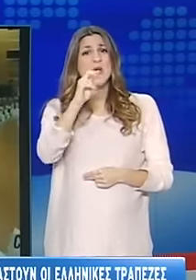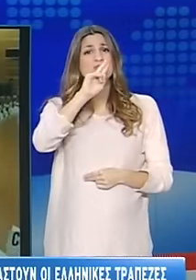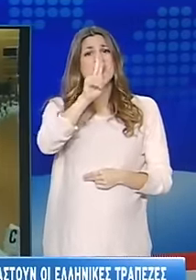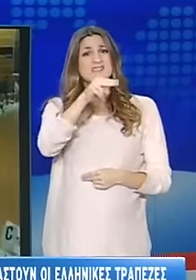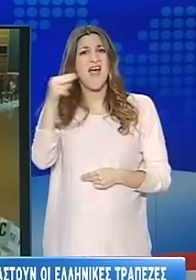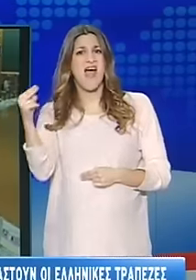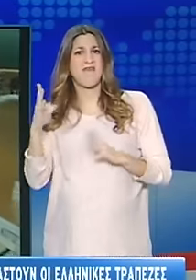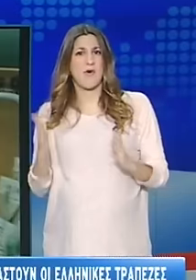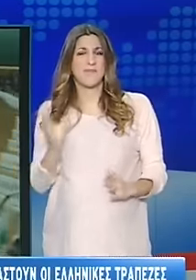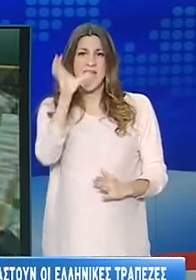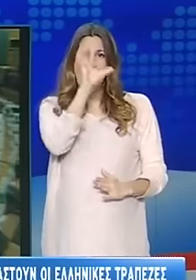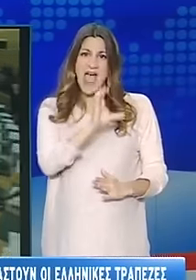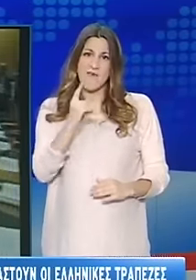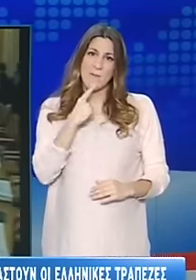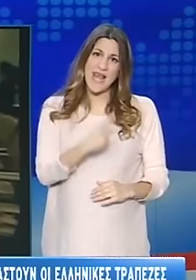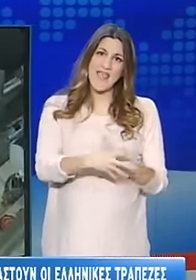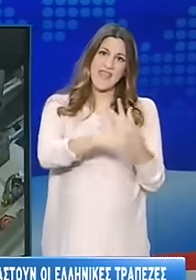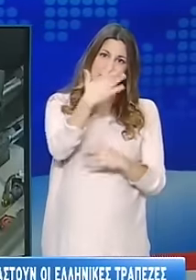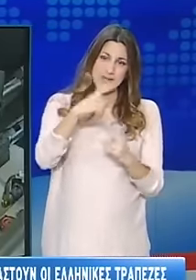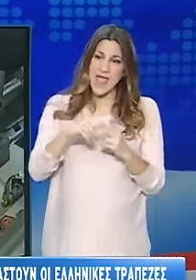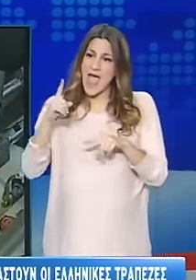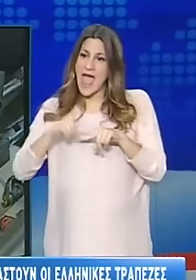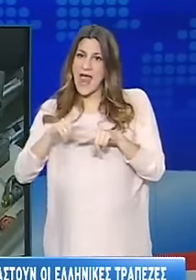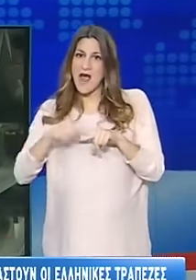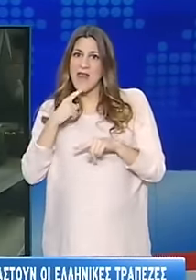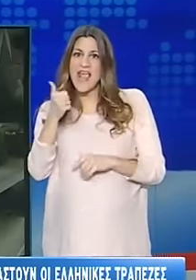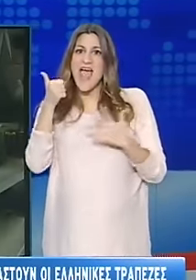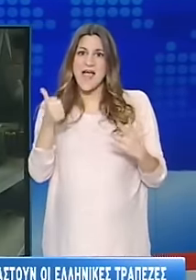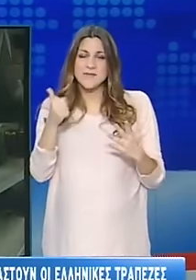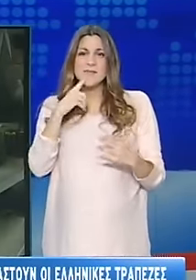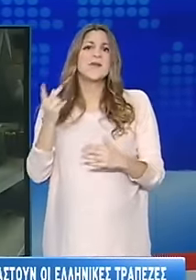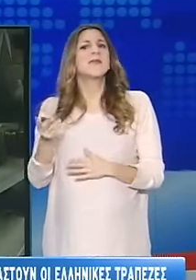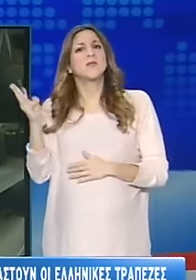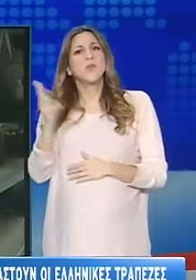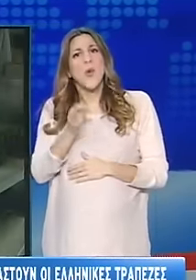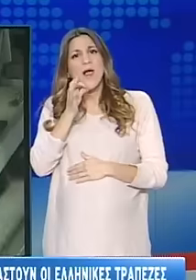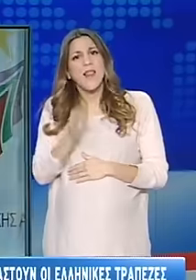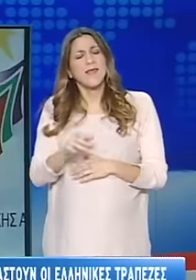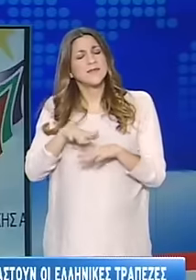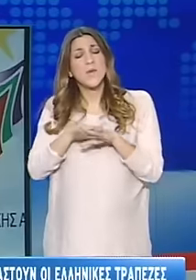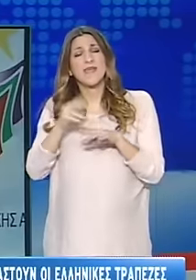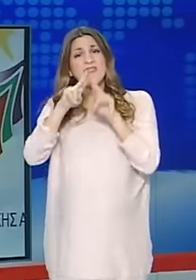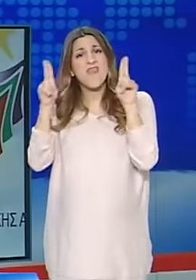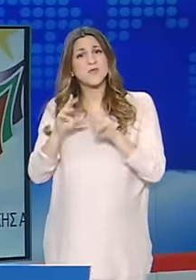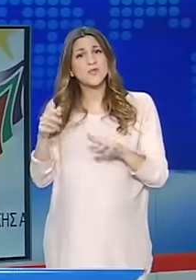στα 20 δισεκατομμύρια ευρώ, εφόσον η Αθήνα επιμένει στον υπολογισμό των 6. Ανοιχτό το ενδεχόμενο